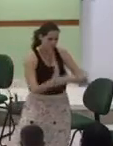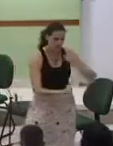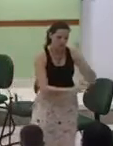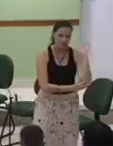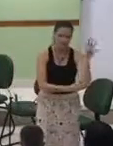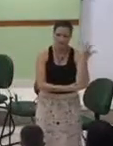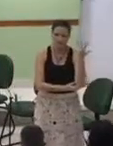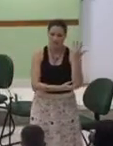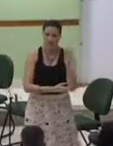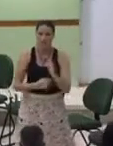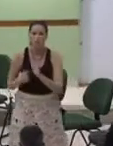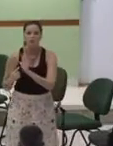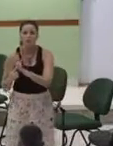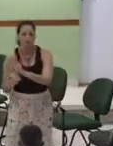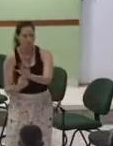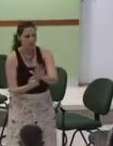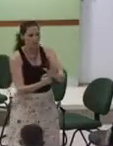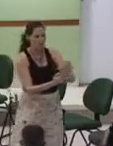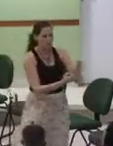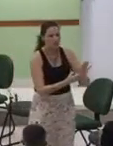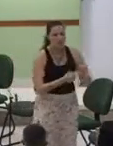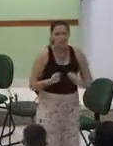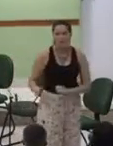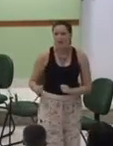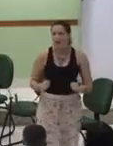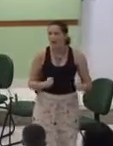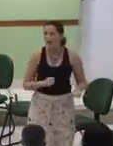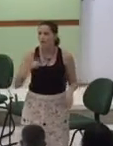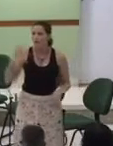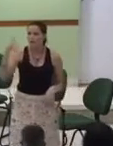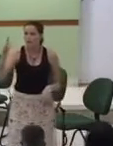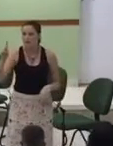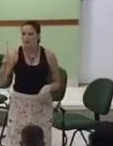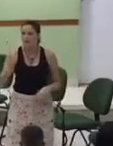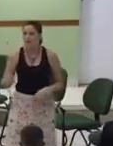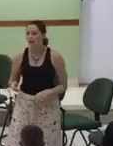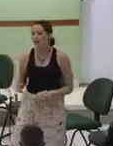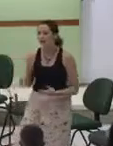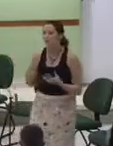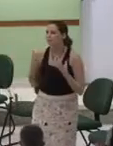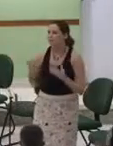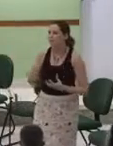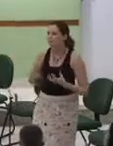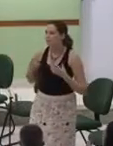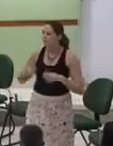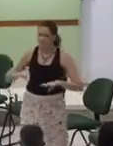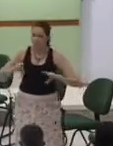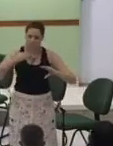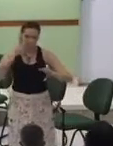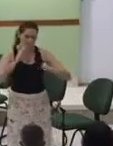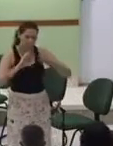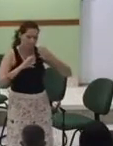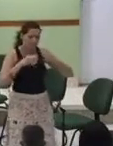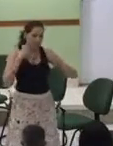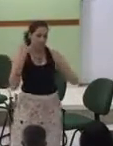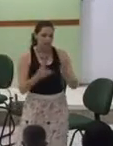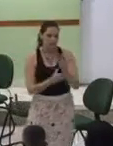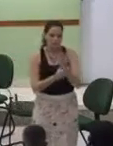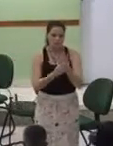refletem teu poder Quero te honrar, quero te honrar As minhas